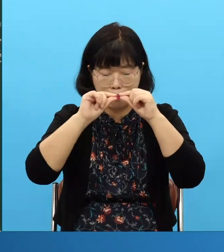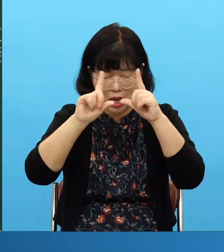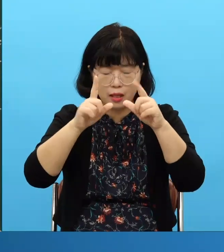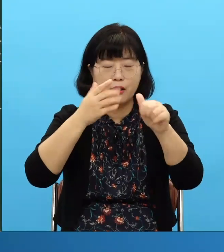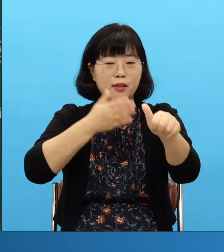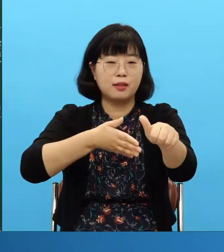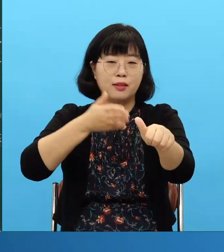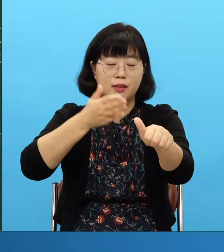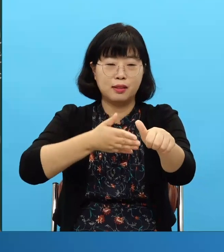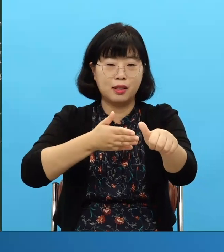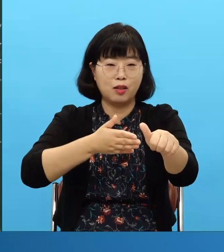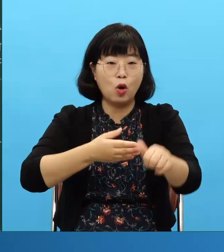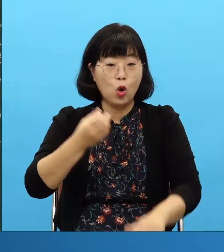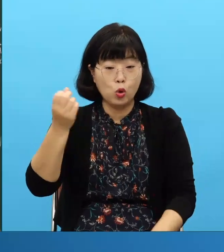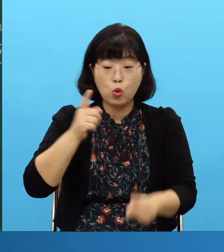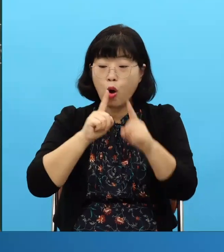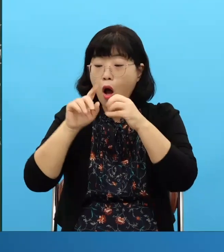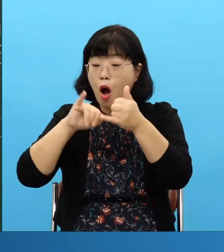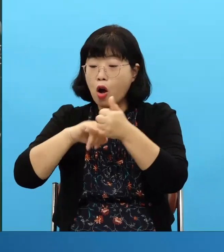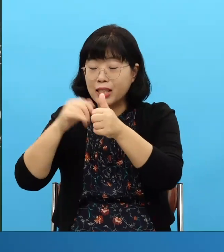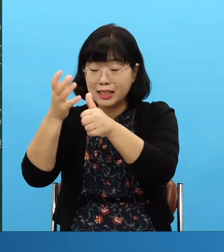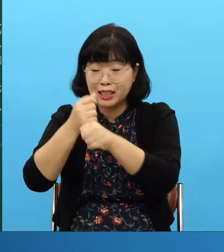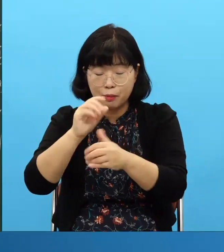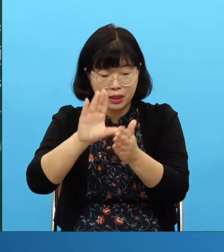Salven el pacto que salve